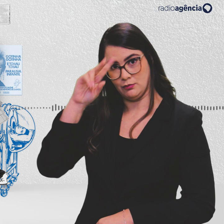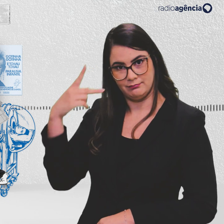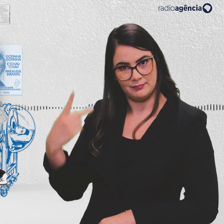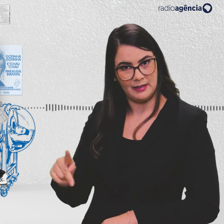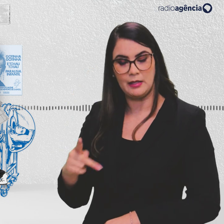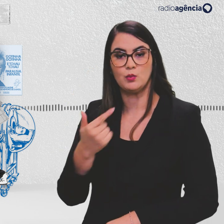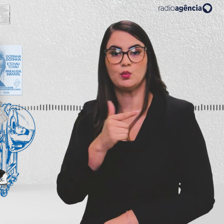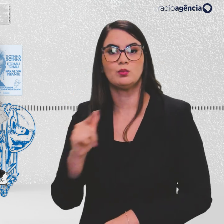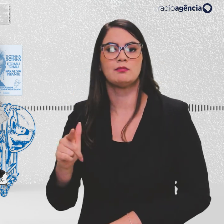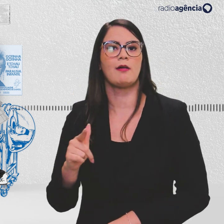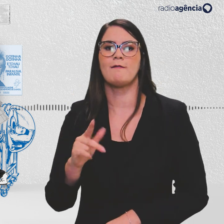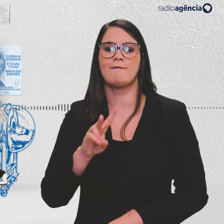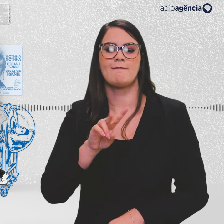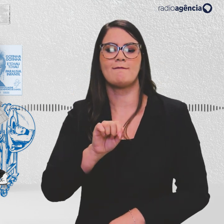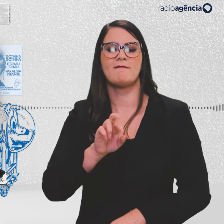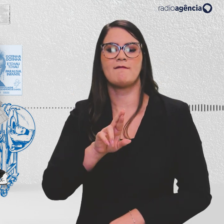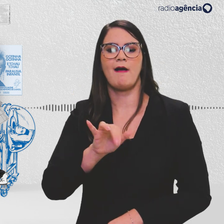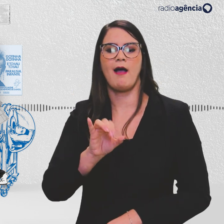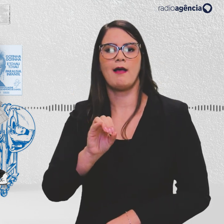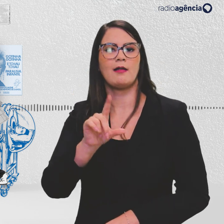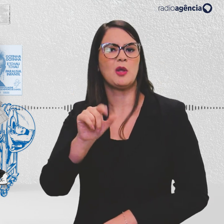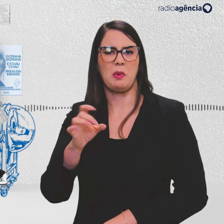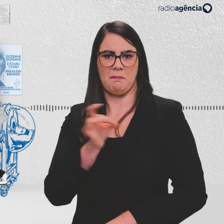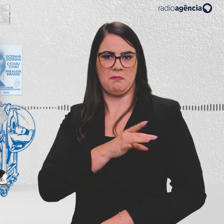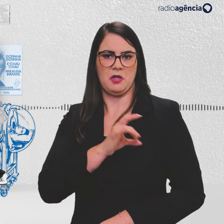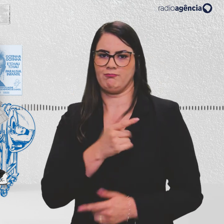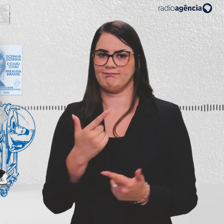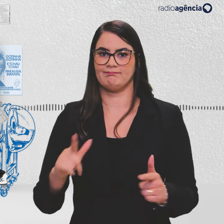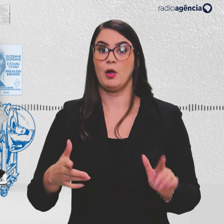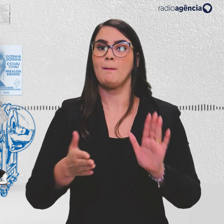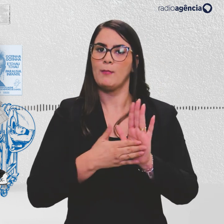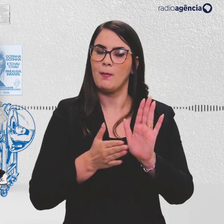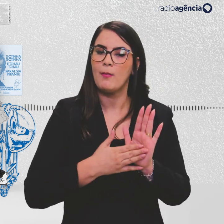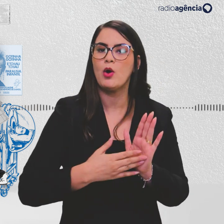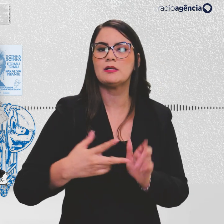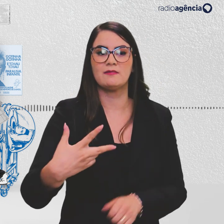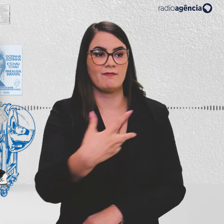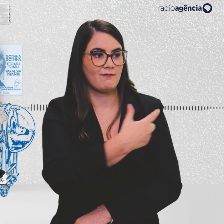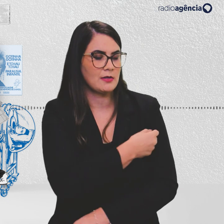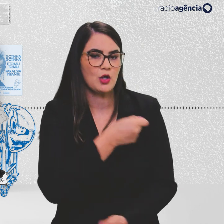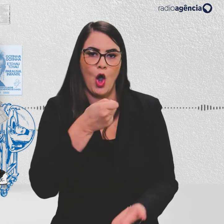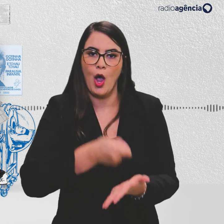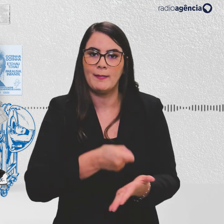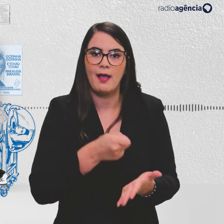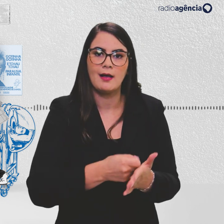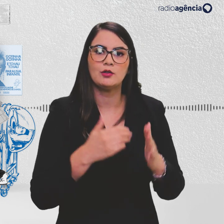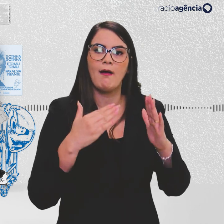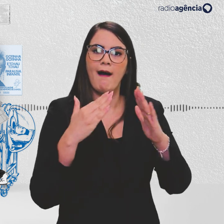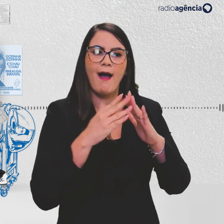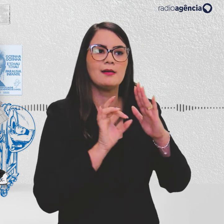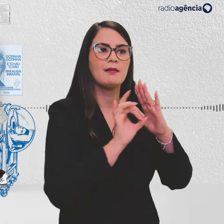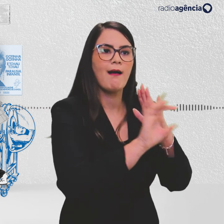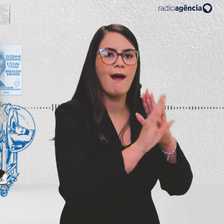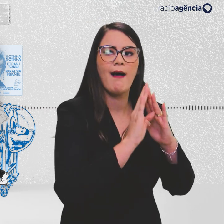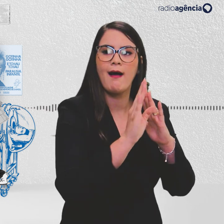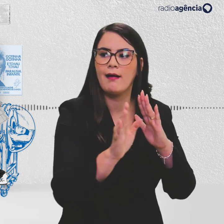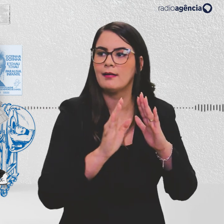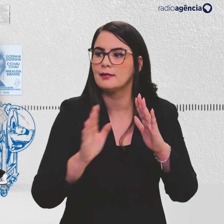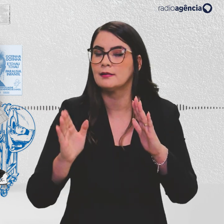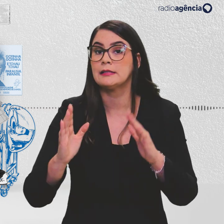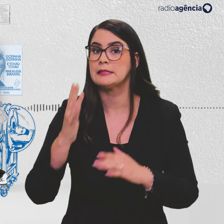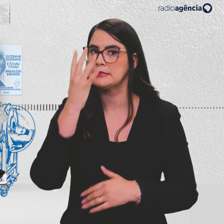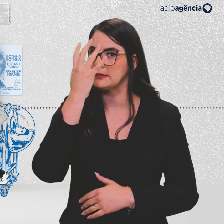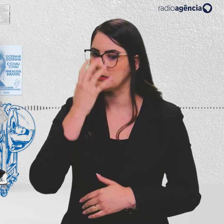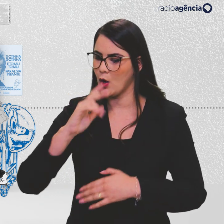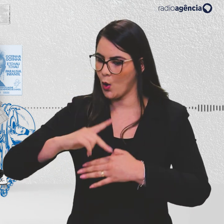capitulou diante da varíola. Propôs a vacinação obrigatória de casa em casa para todo mundo, com sérias